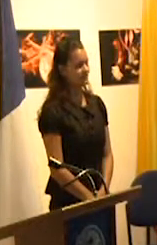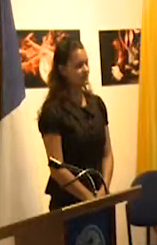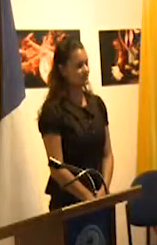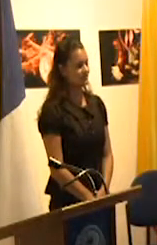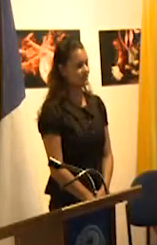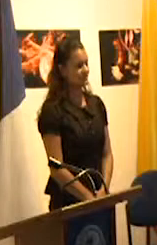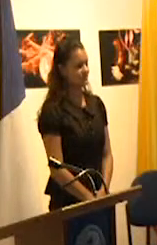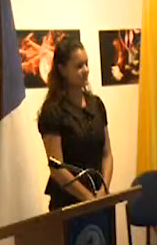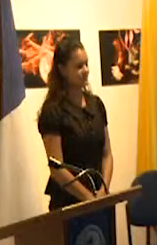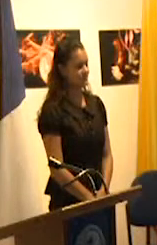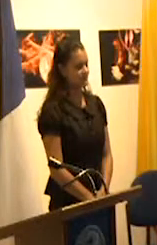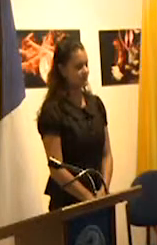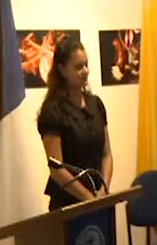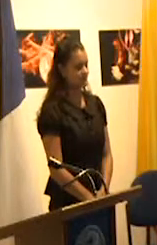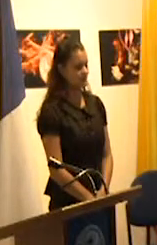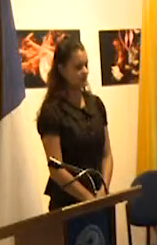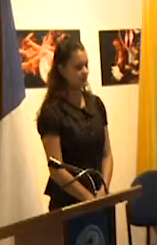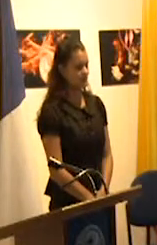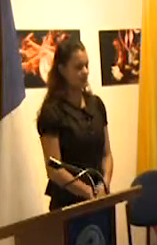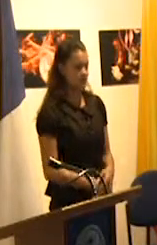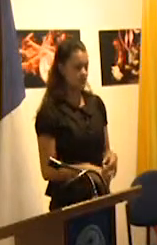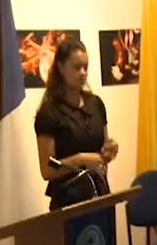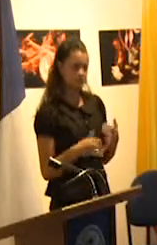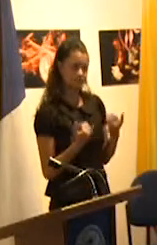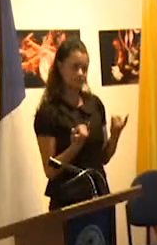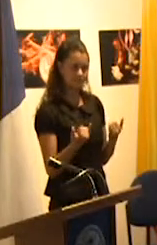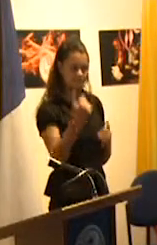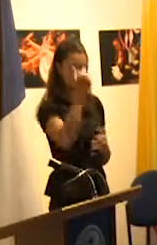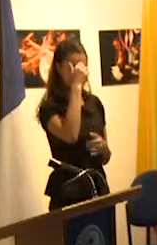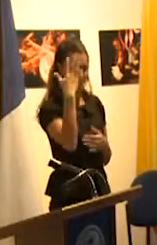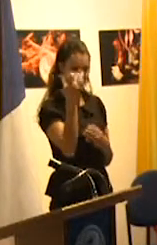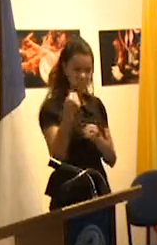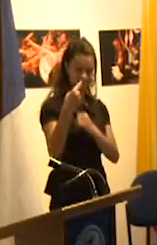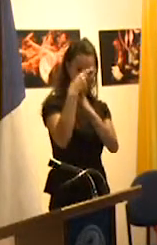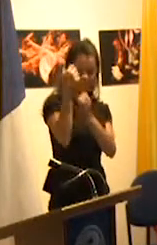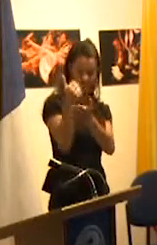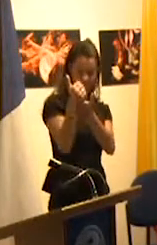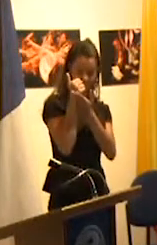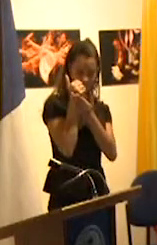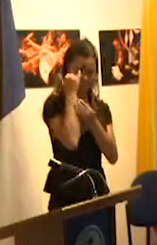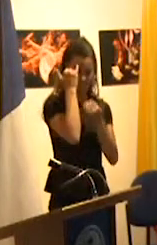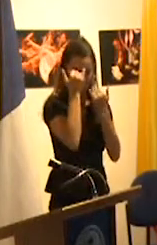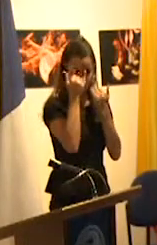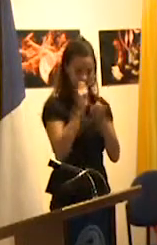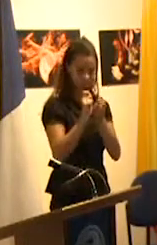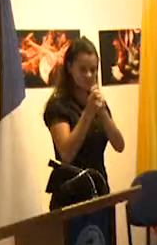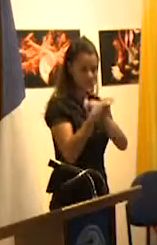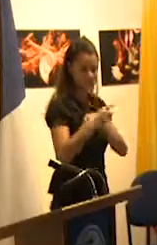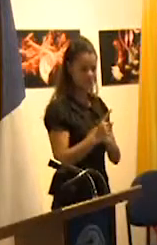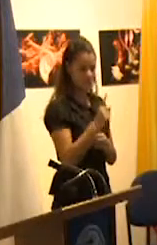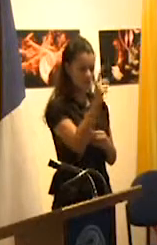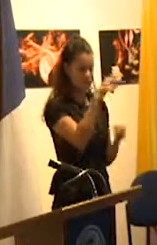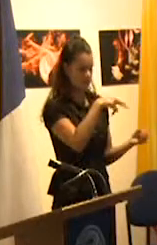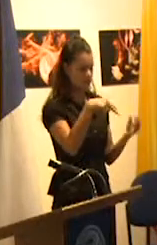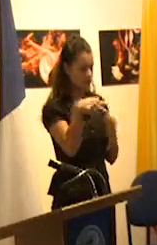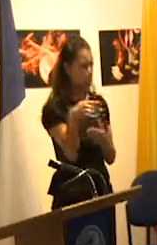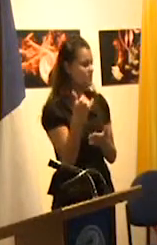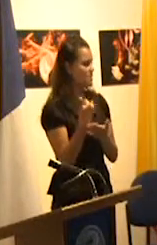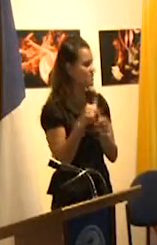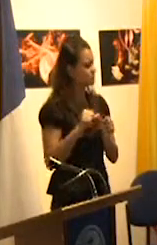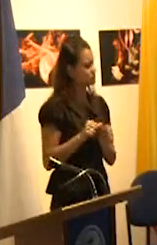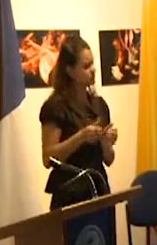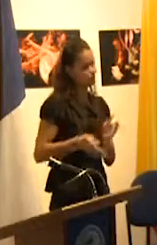dos a partir de qué principio se podría generar un cambio en la política de educación que por mucho tiempo ha estandarizado y